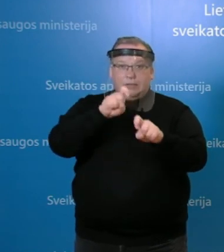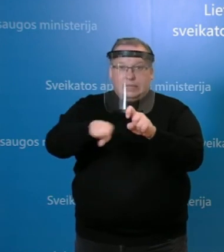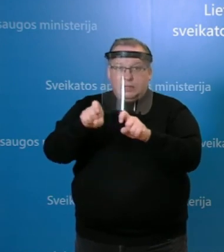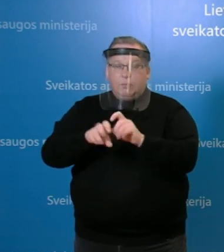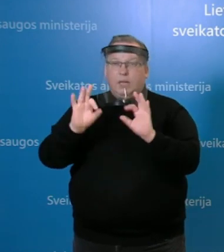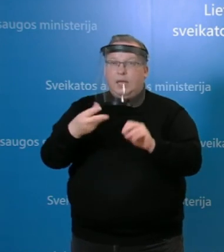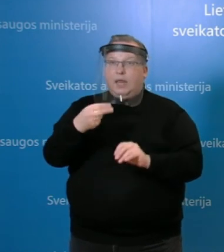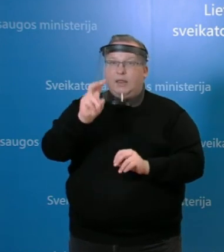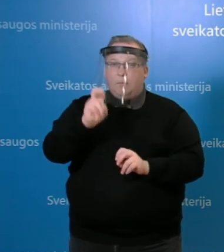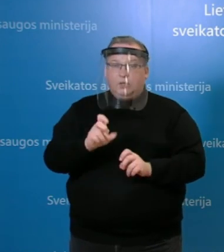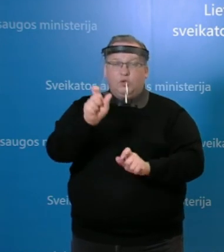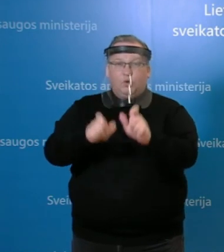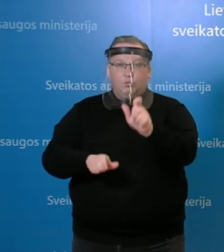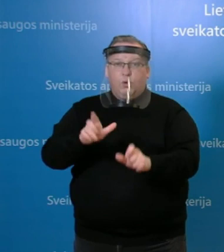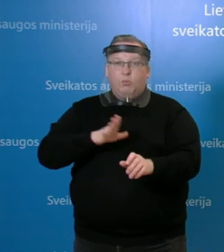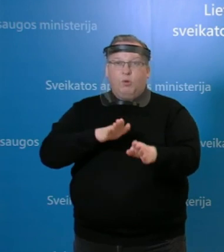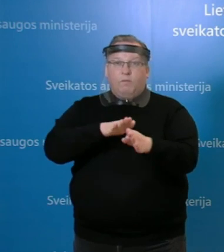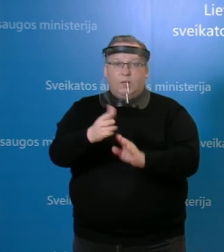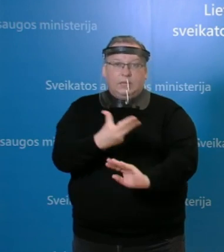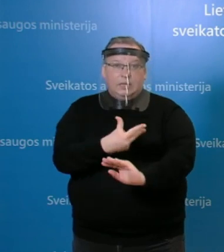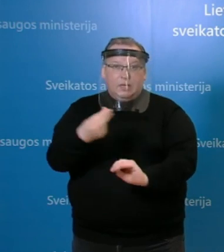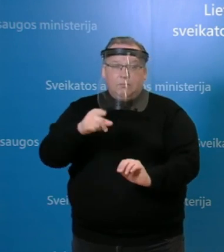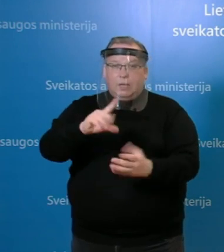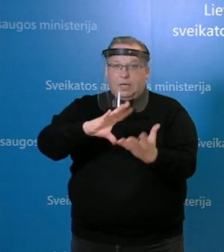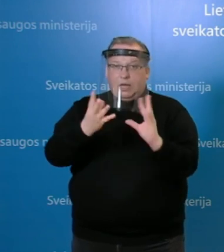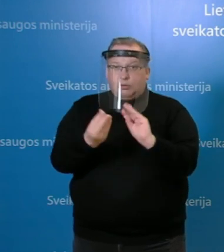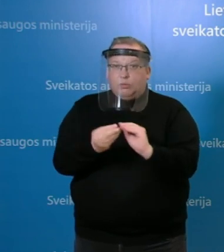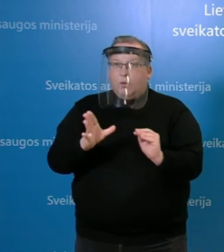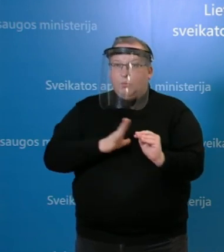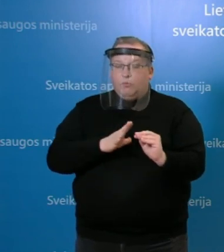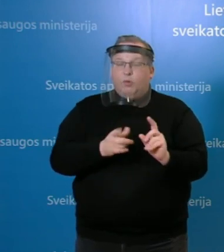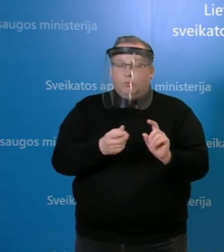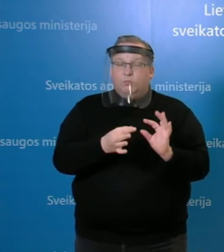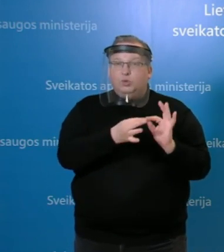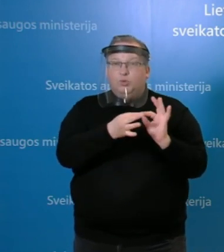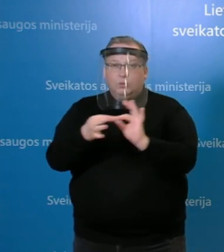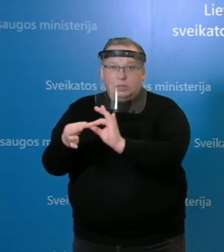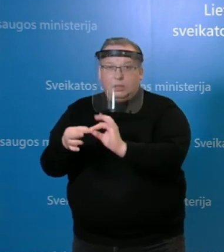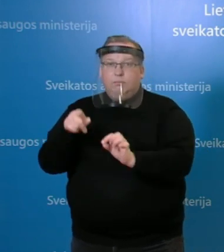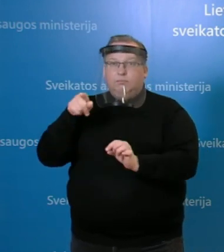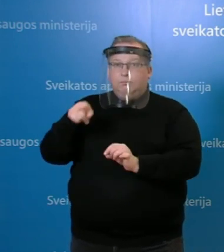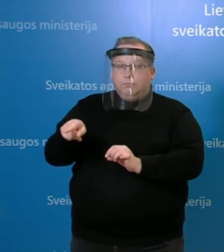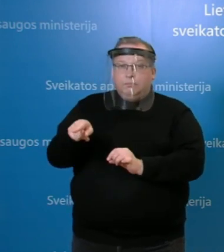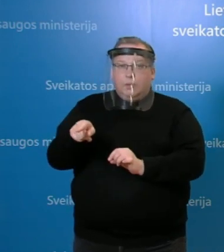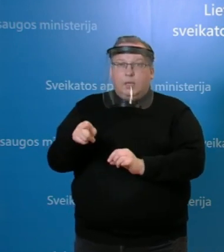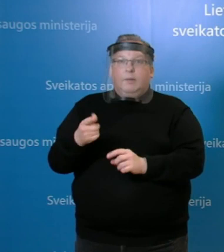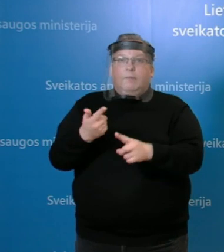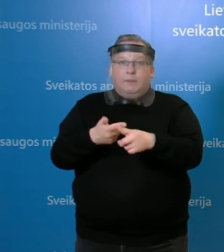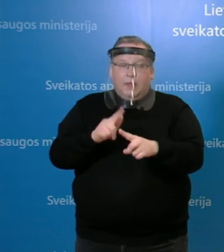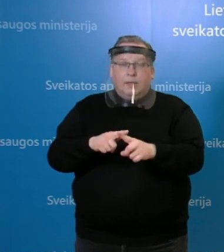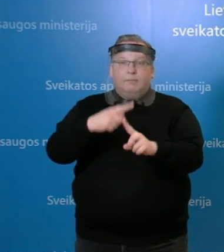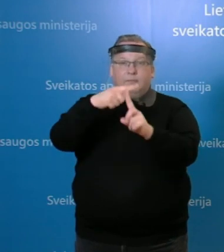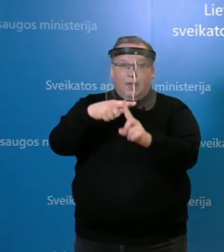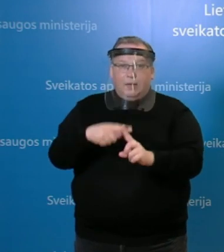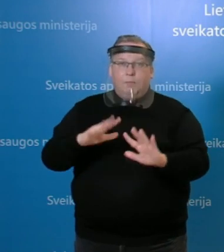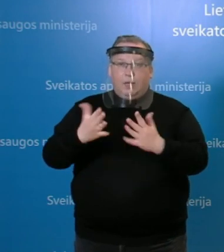nemenšinės gyventojai buvo vykdytas tyrimas, tai vis dėlto rezultatai buvo susijęs su to, kad teigimi atvejai buvo tie,